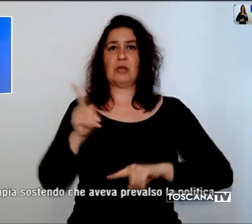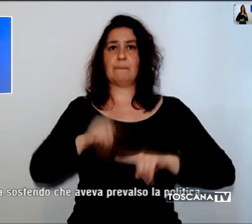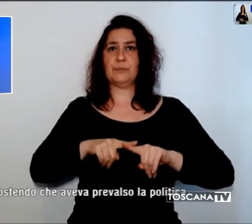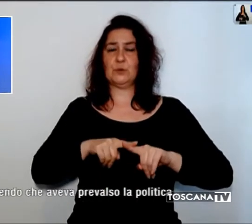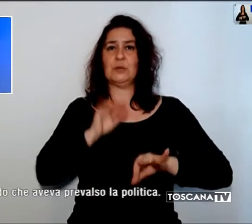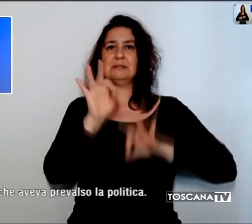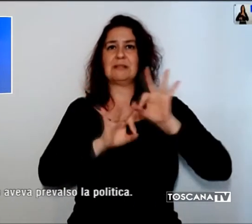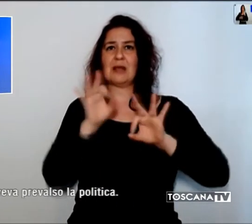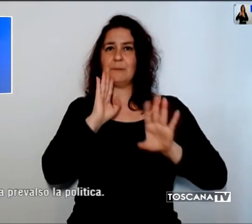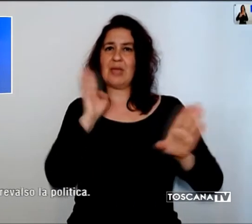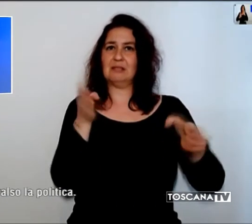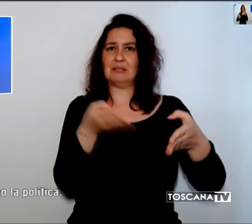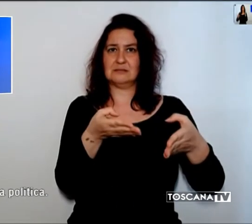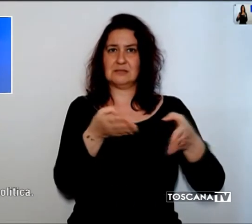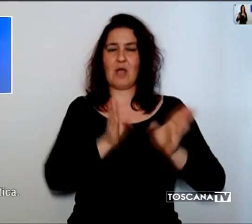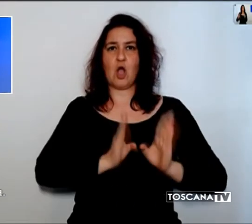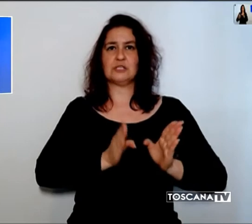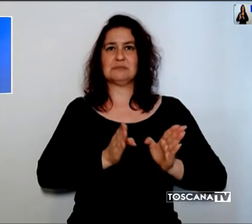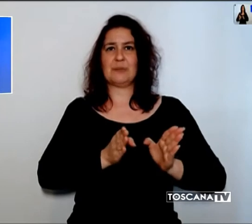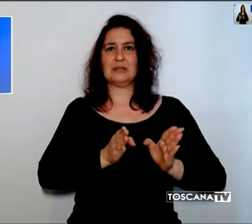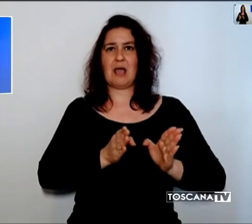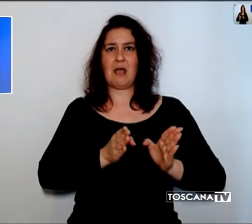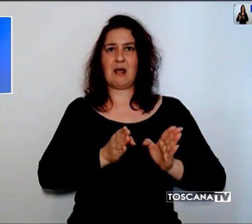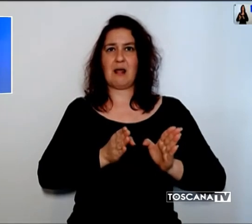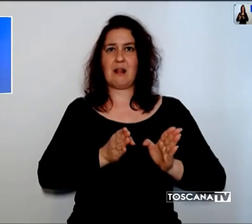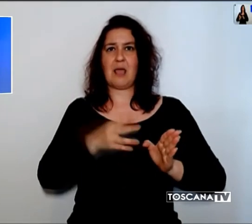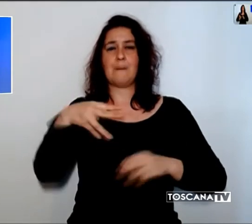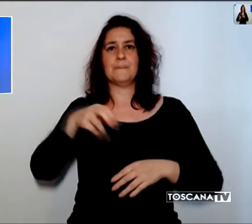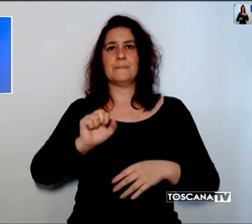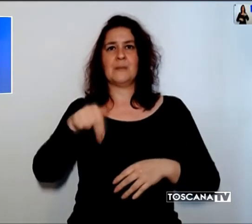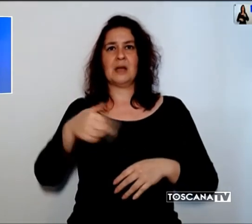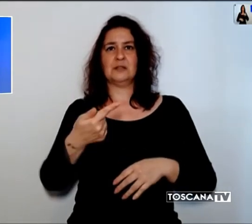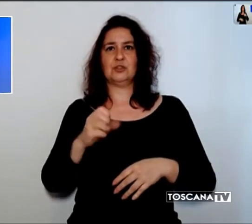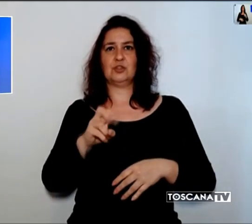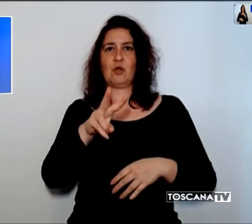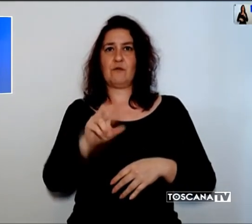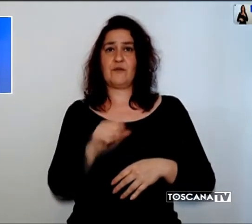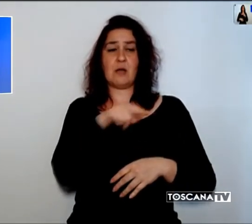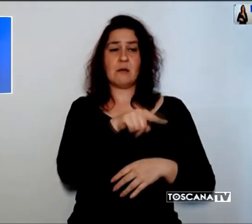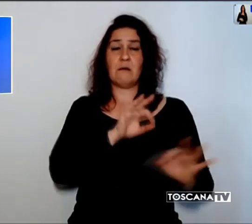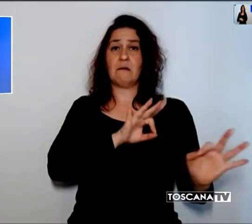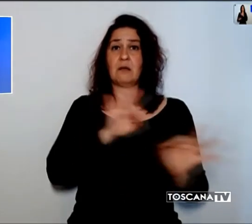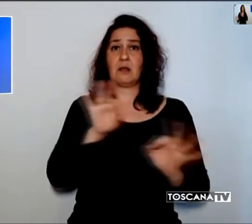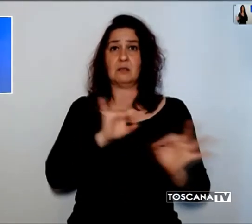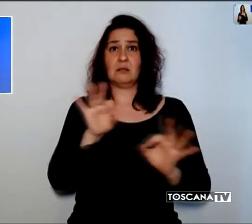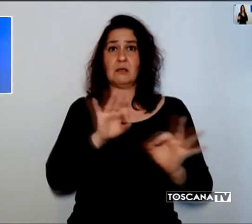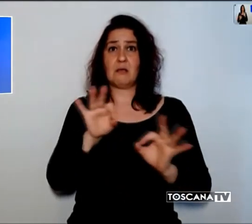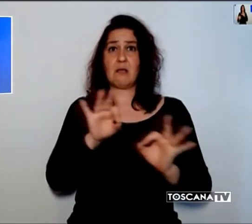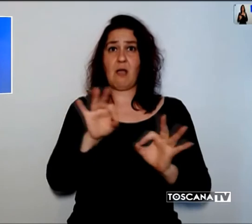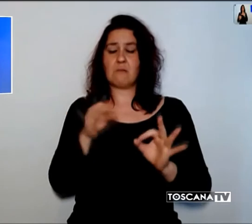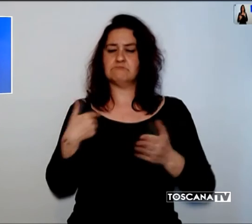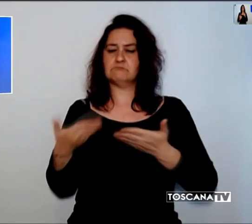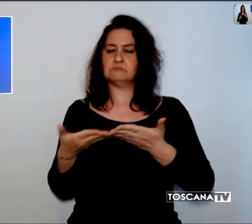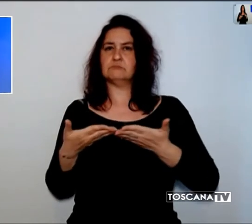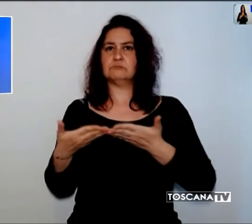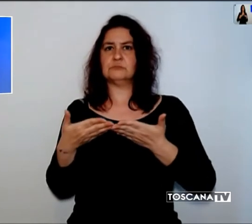dell'ospedale Carlo Poma di Mantova, che aveva criticato la scelta dello studio Tsunami di